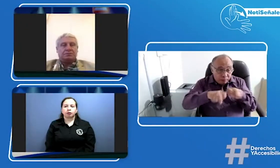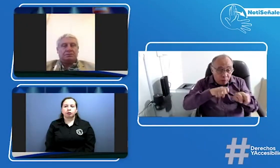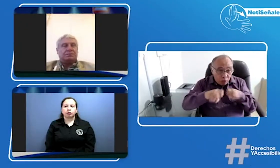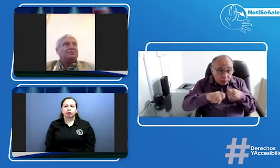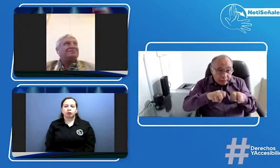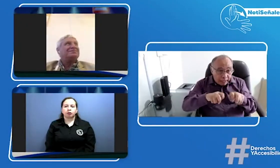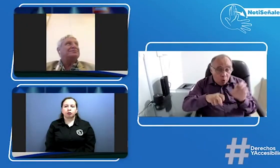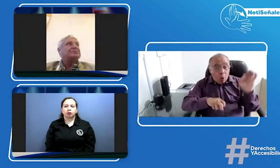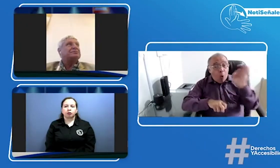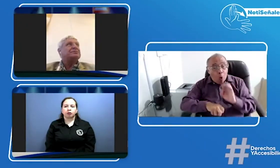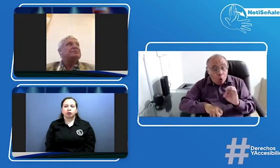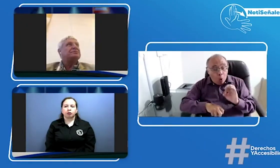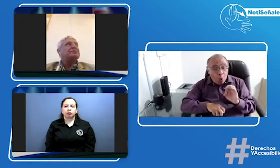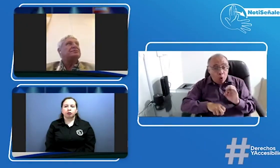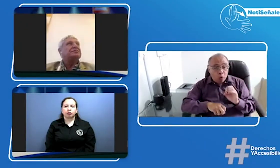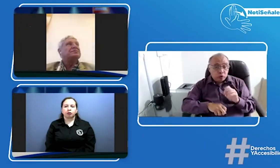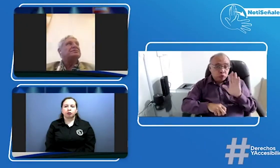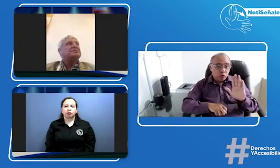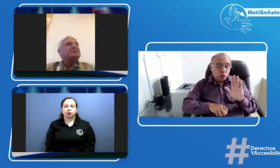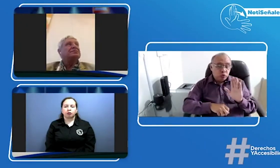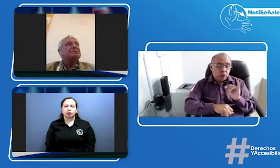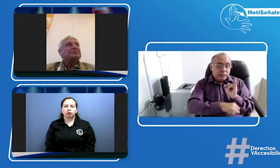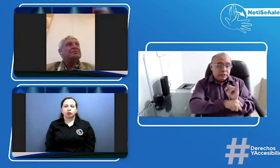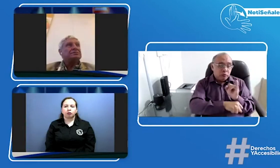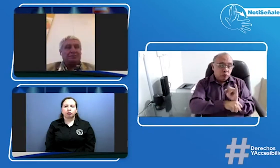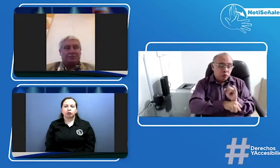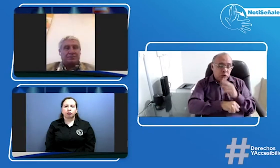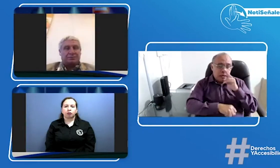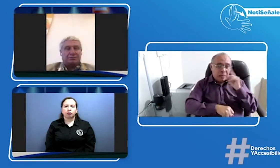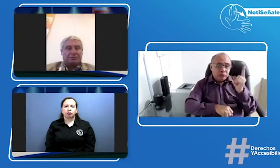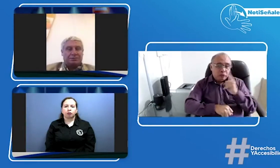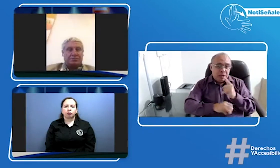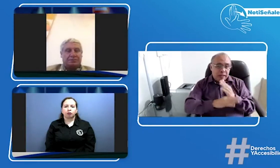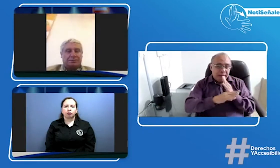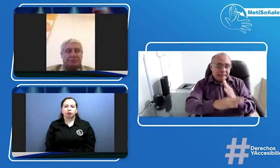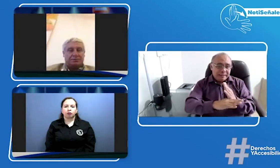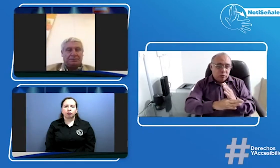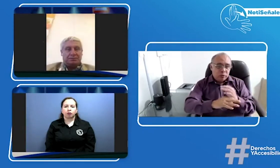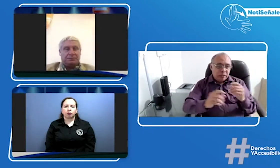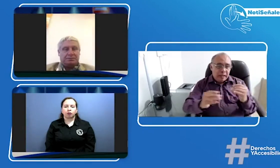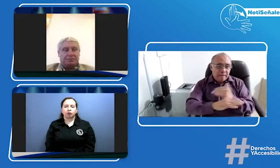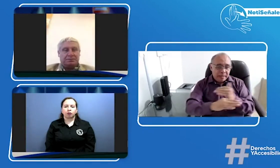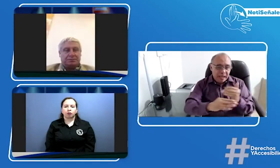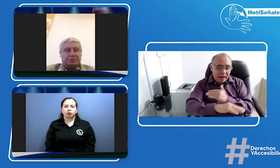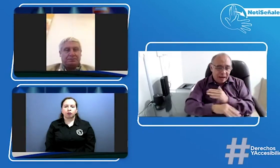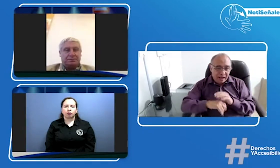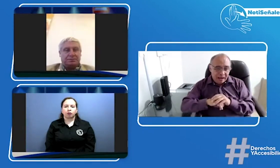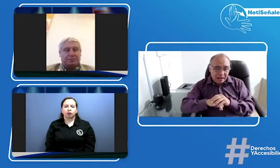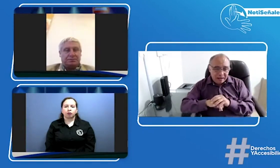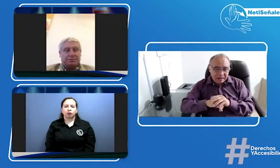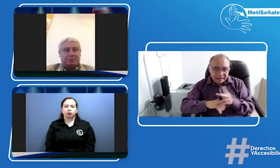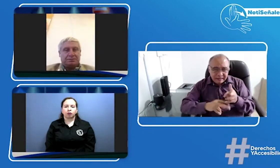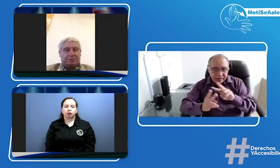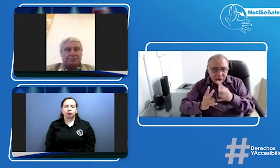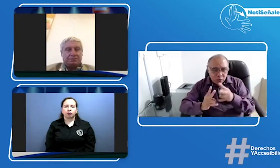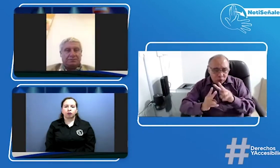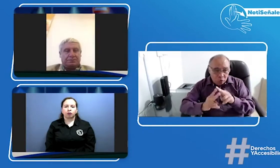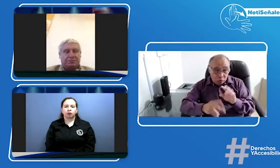responsables de dar este aviso a los CRC? ¿Ministerio de Transporte o el Instituto Nacional de Seguridad Vial?